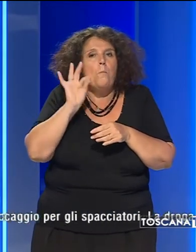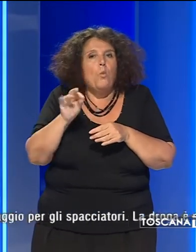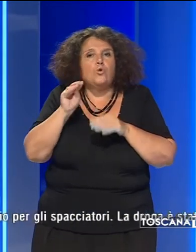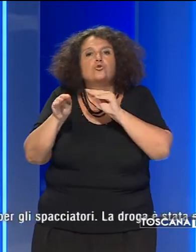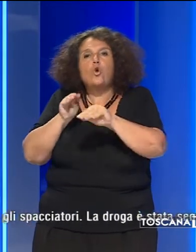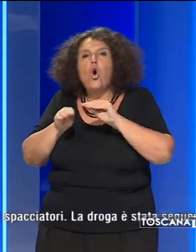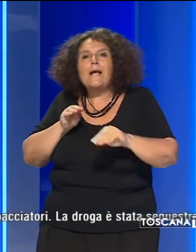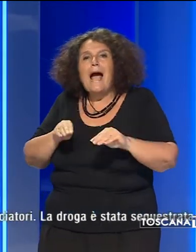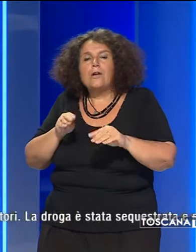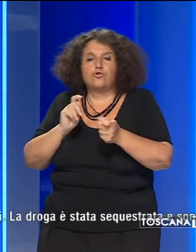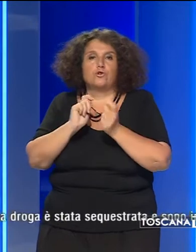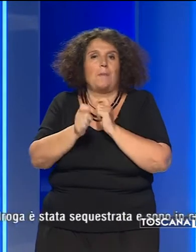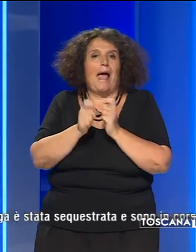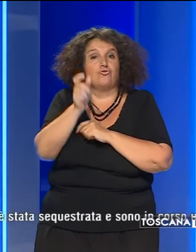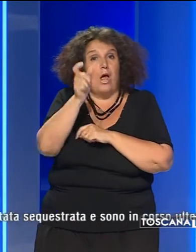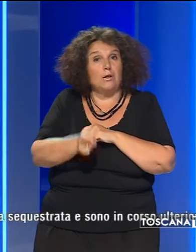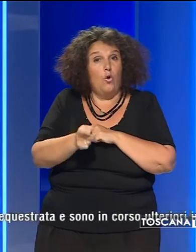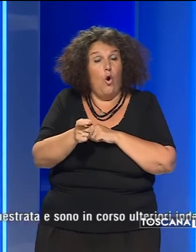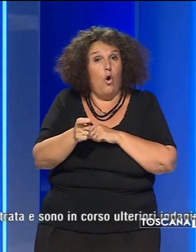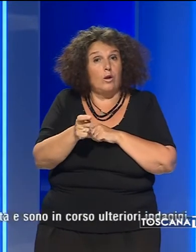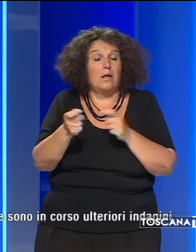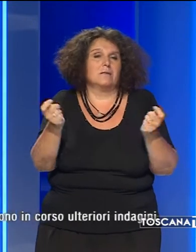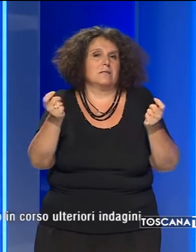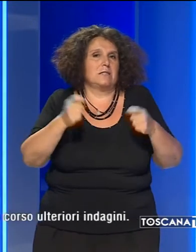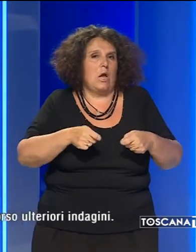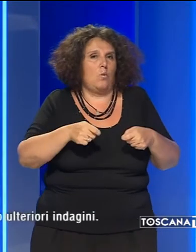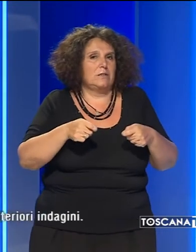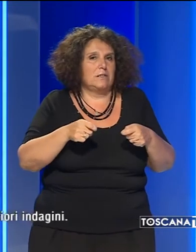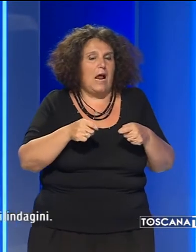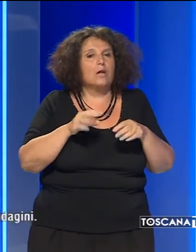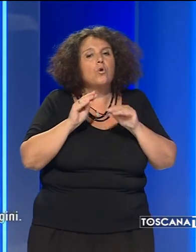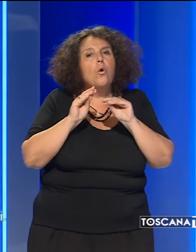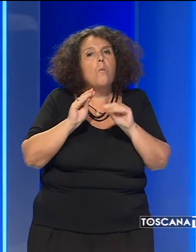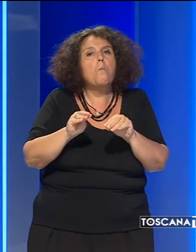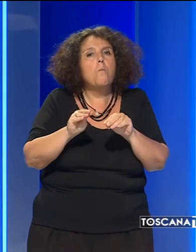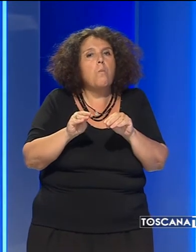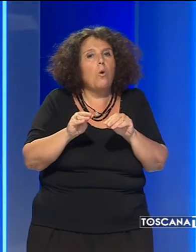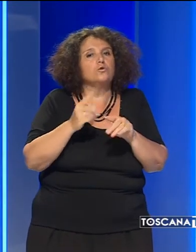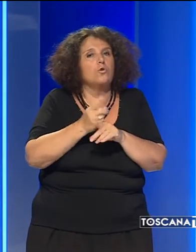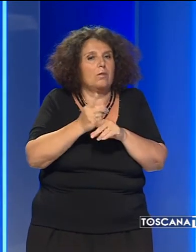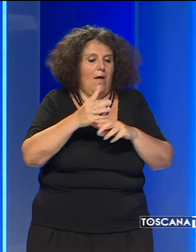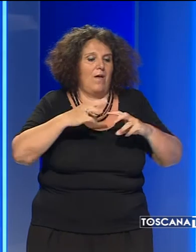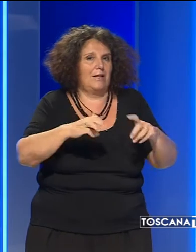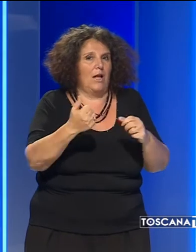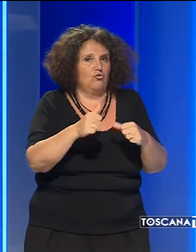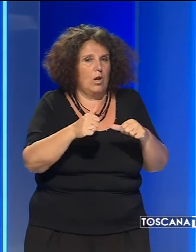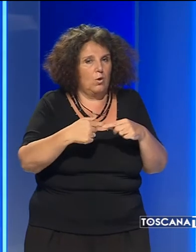stoccaggio per gli spacciatori. La droga è stata sequestrata e sono in corso ulteriori indagini.